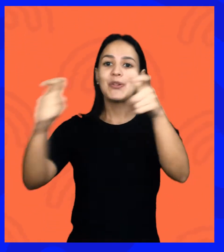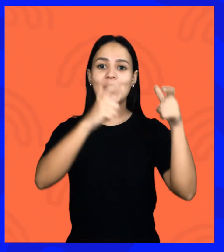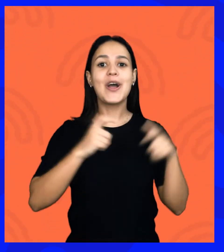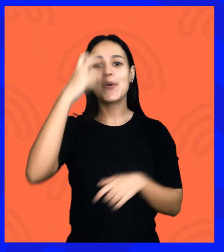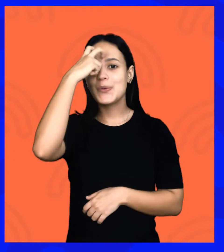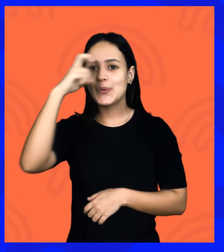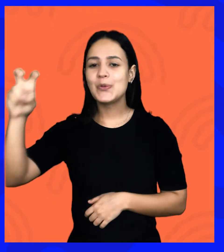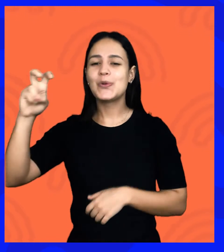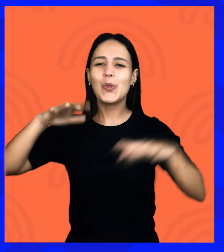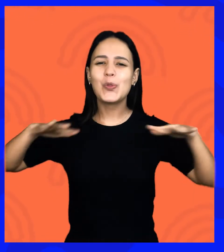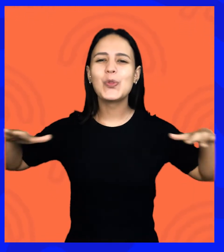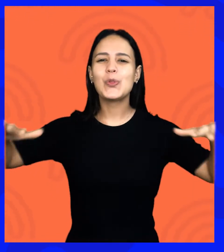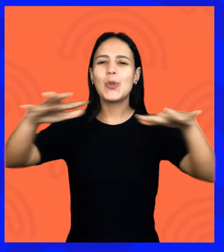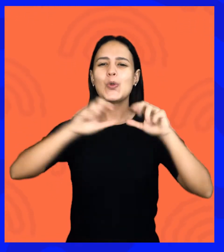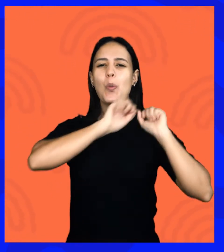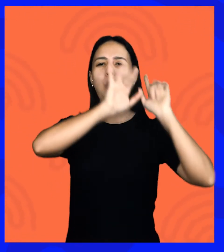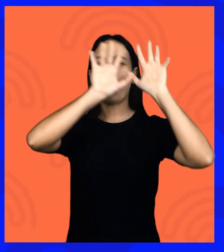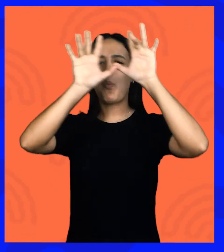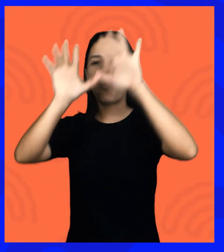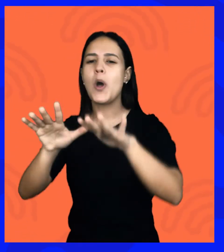e debater tem sido muito rico, muito precioso.